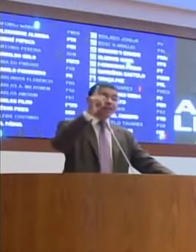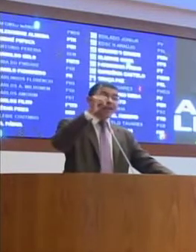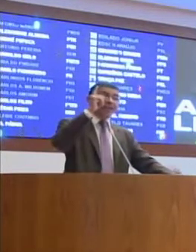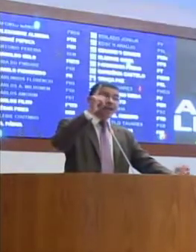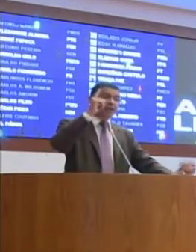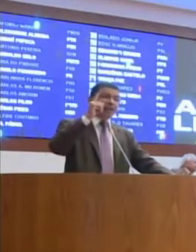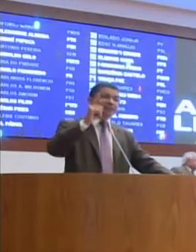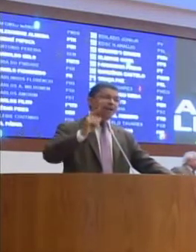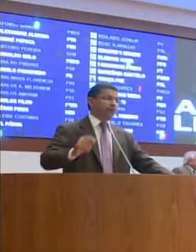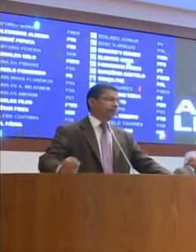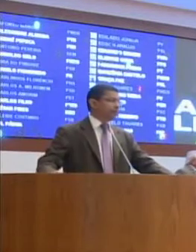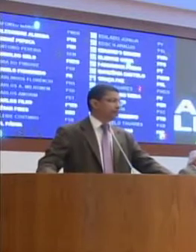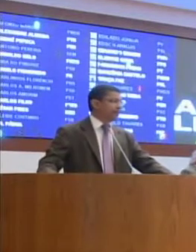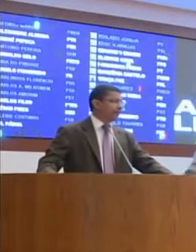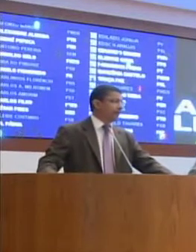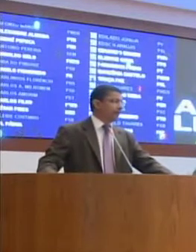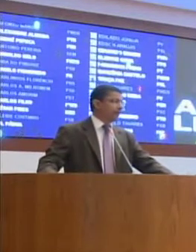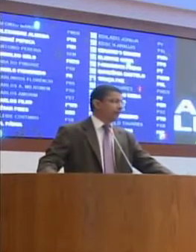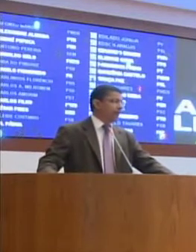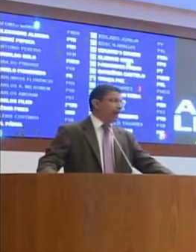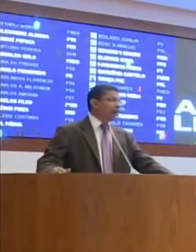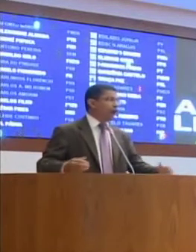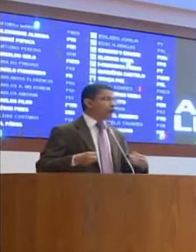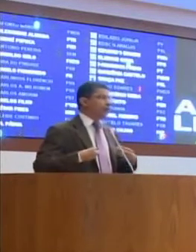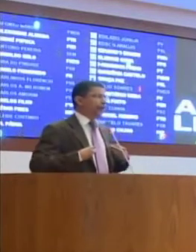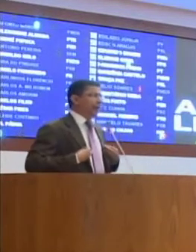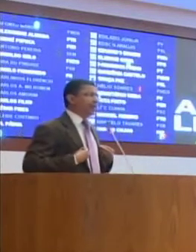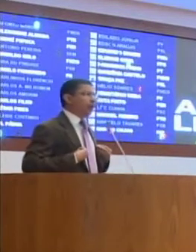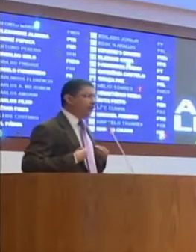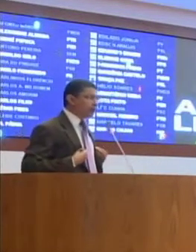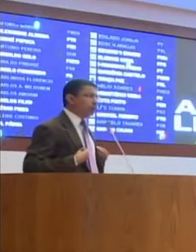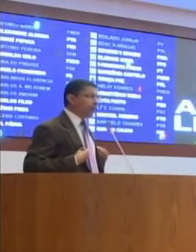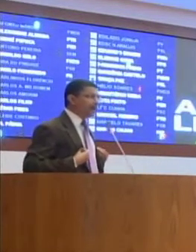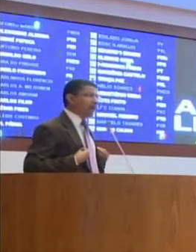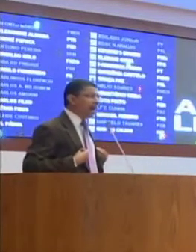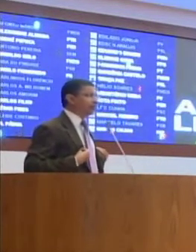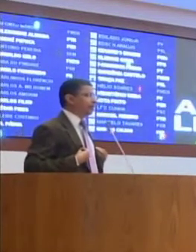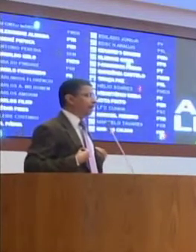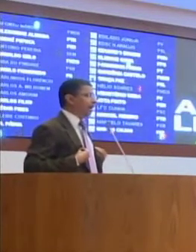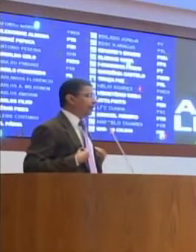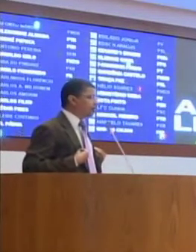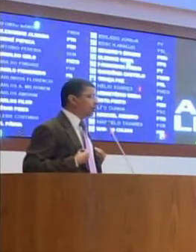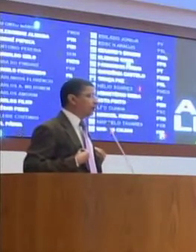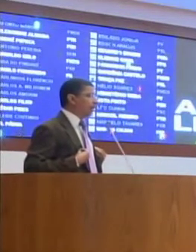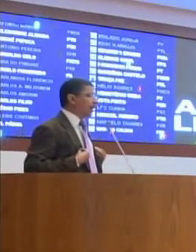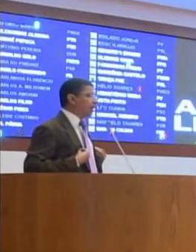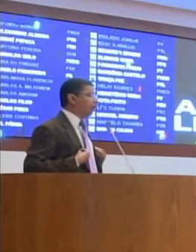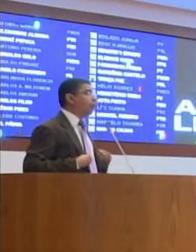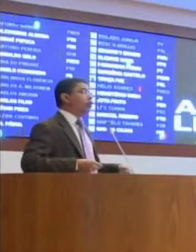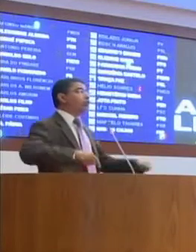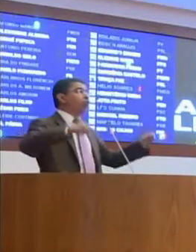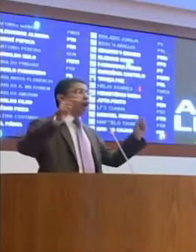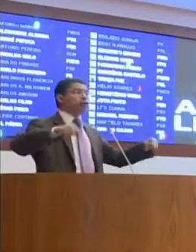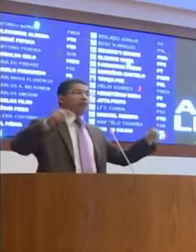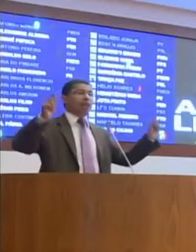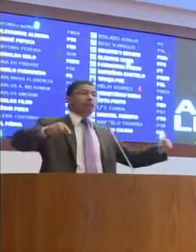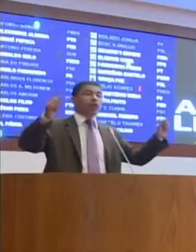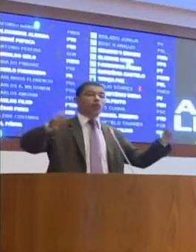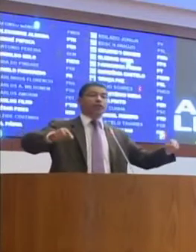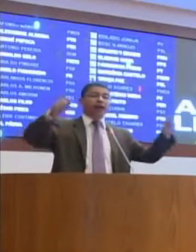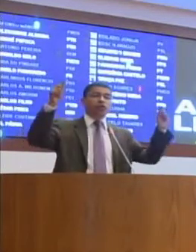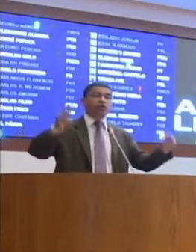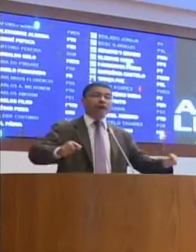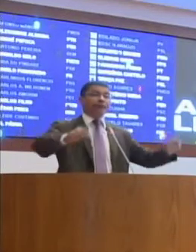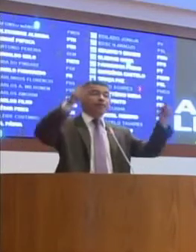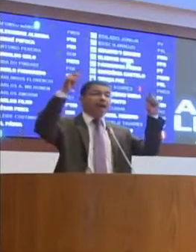Reivindicar tarifa zero. Aí nós vamos falar em aumento de passagem, aqui em São Luís do Maranhão. Nós temos